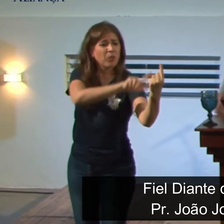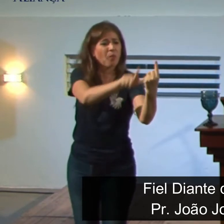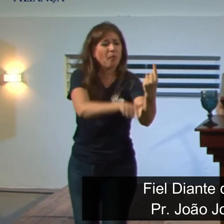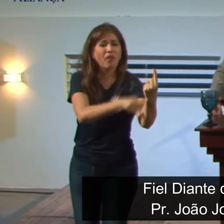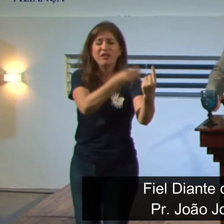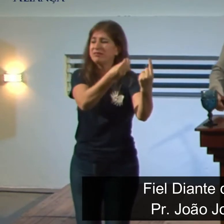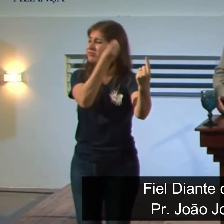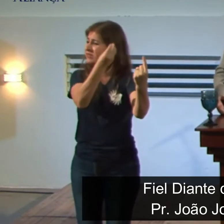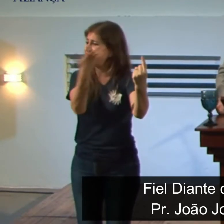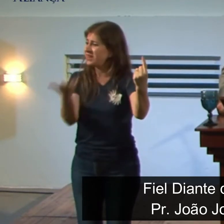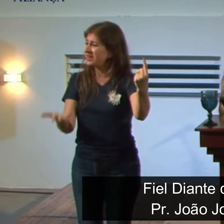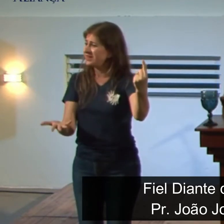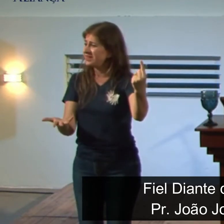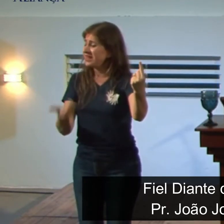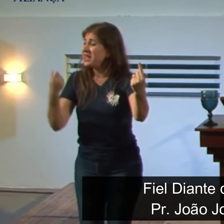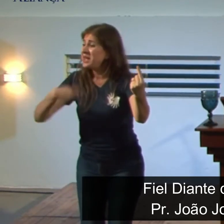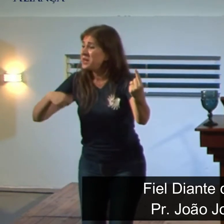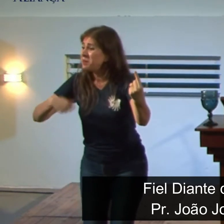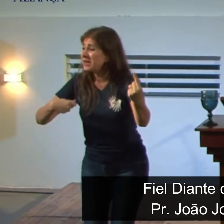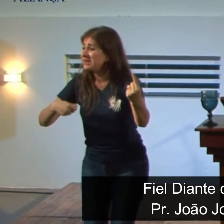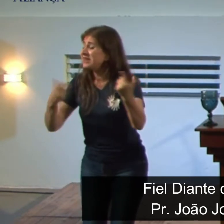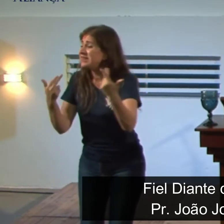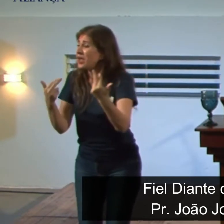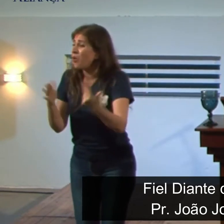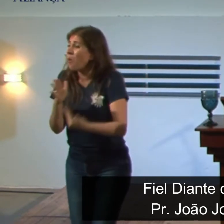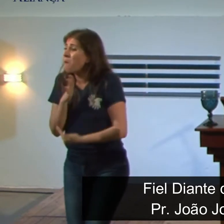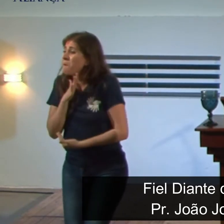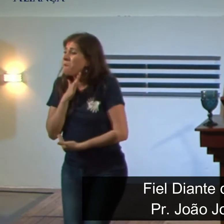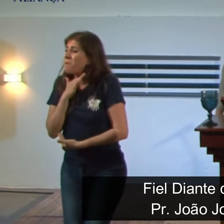você morre para viver quando você morre pelo evangelho